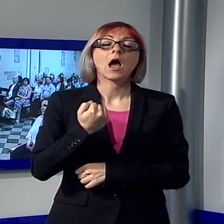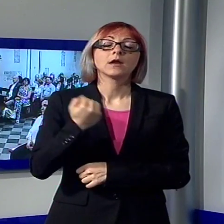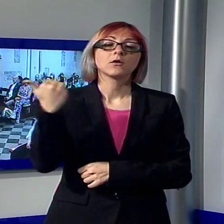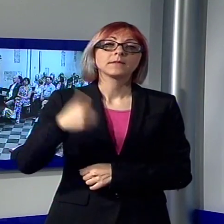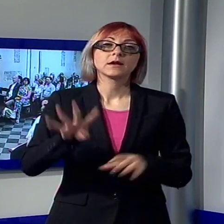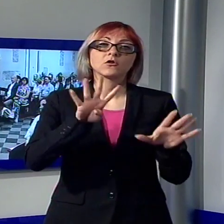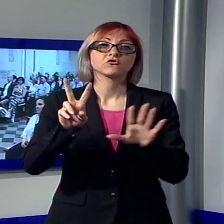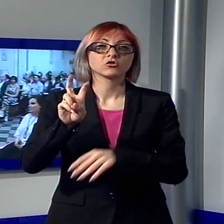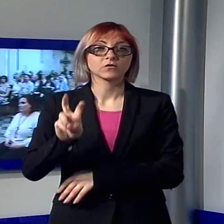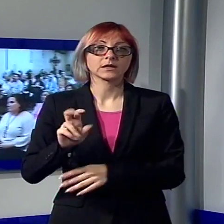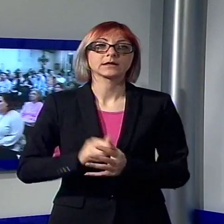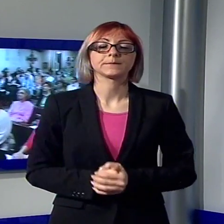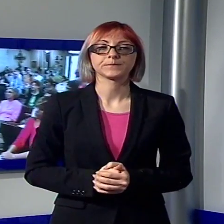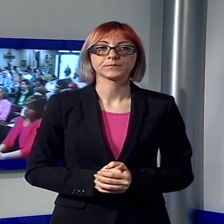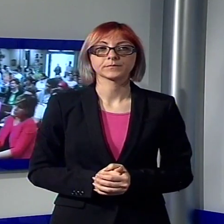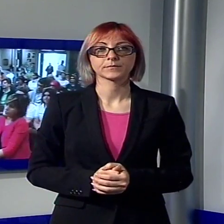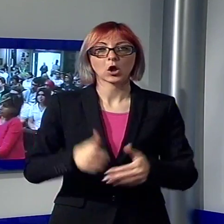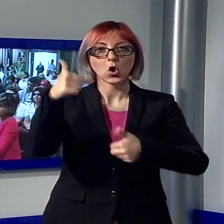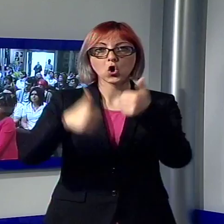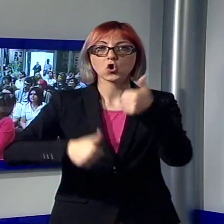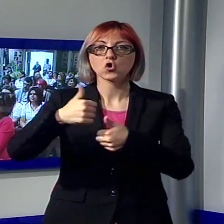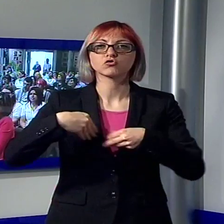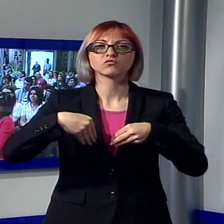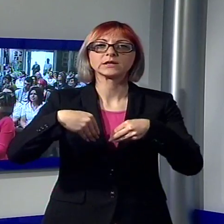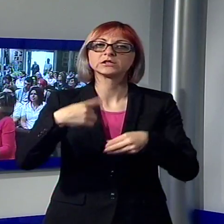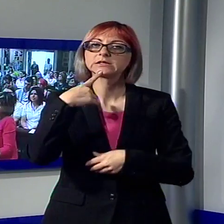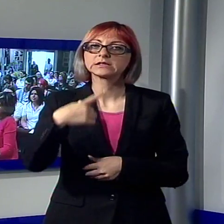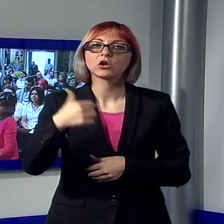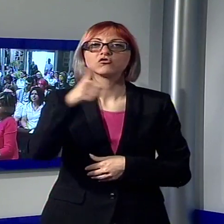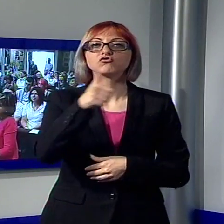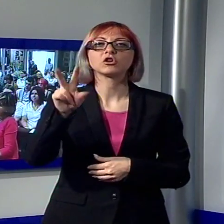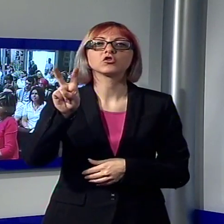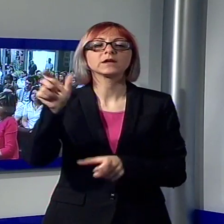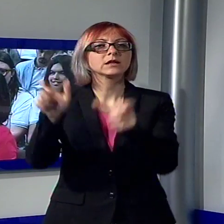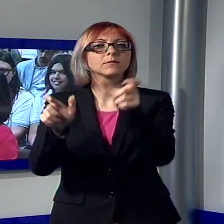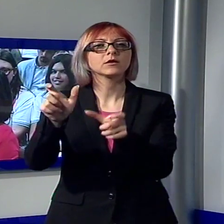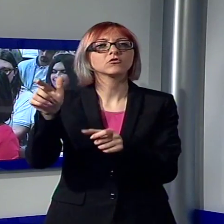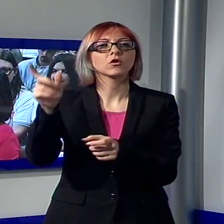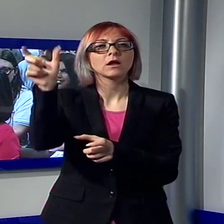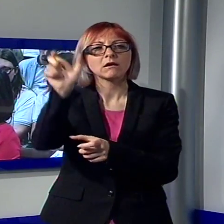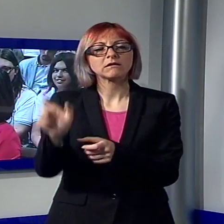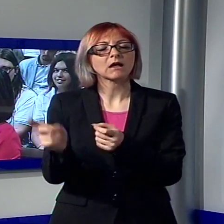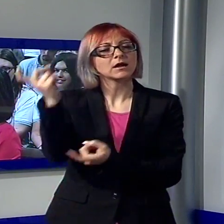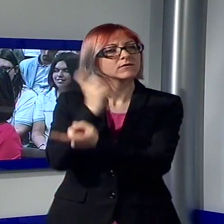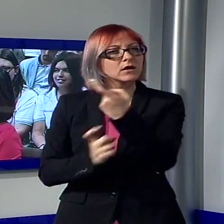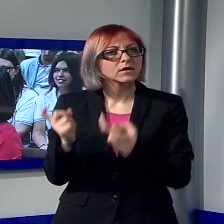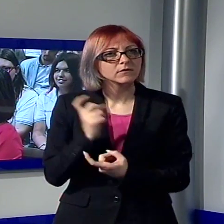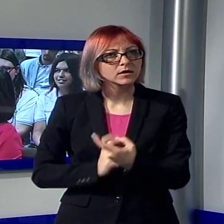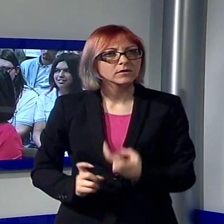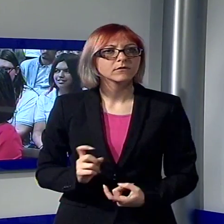sezioni, ha visto la partecipazione di oltre 120 autori provenienti da tutta Italia. A valutarli la giuria presieduta